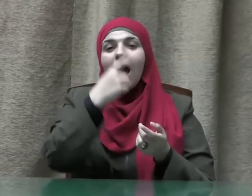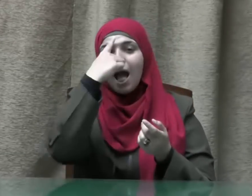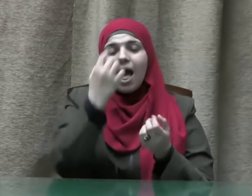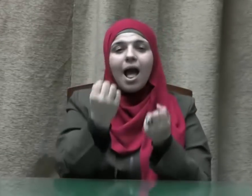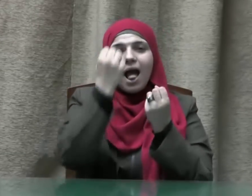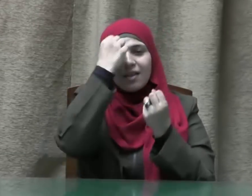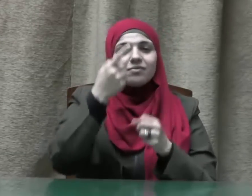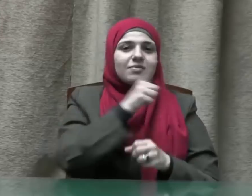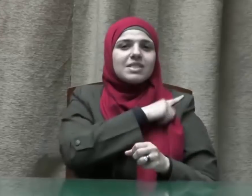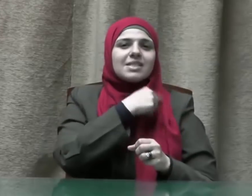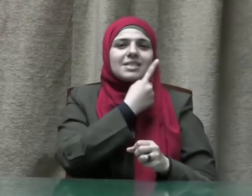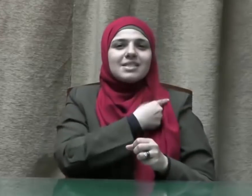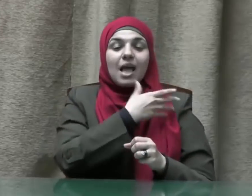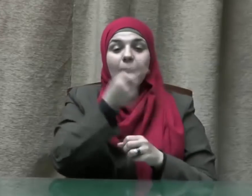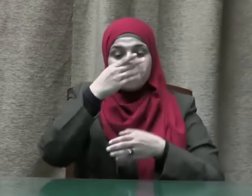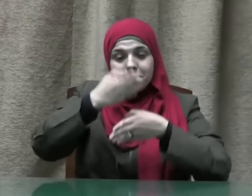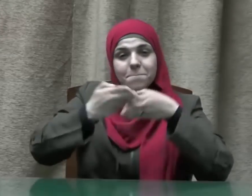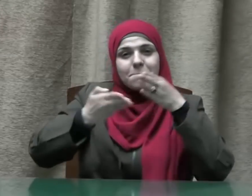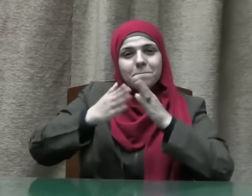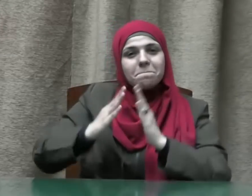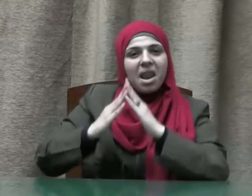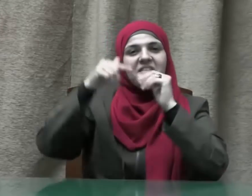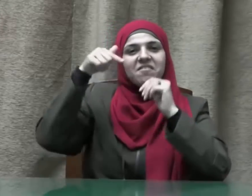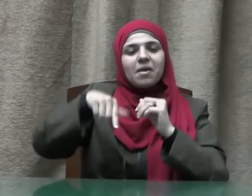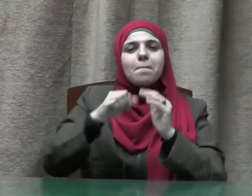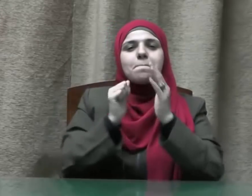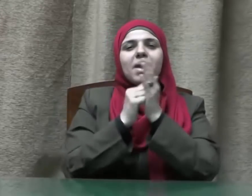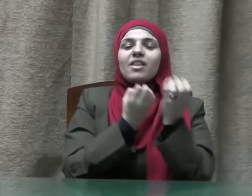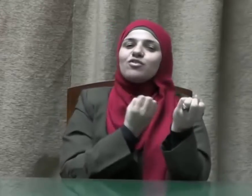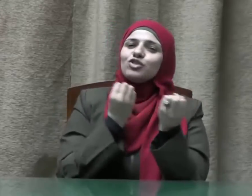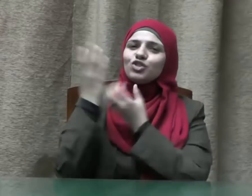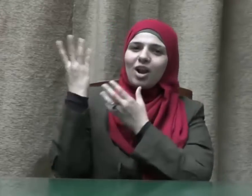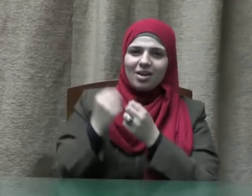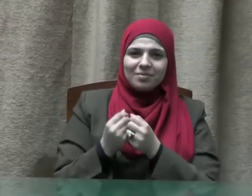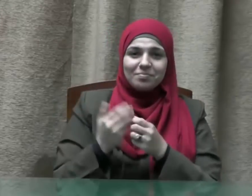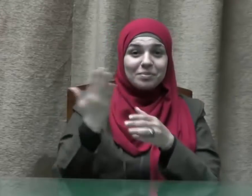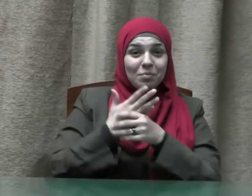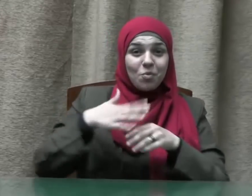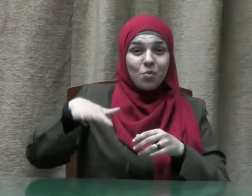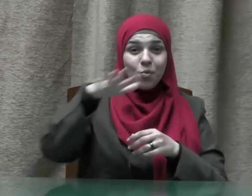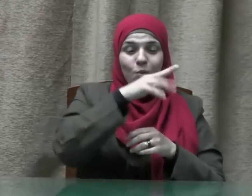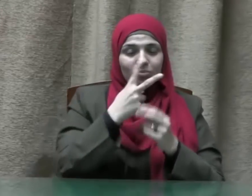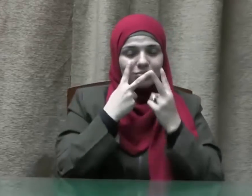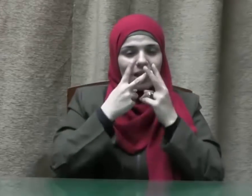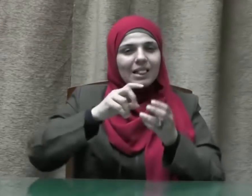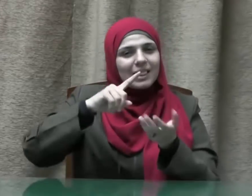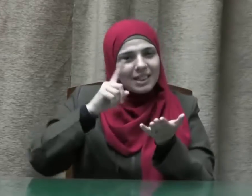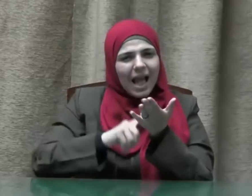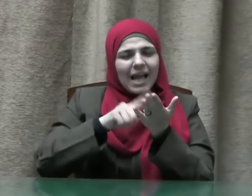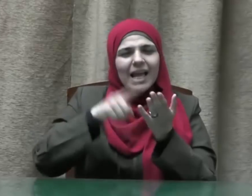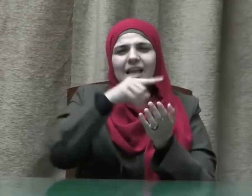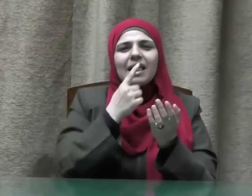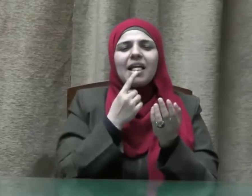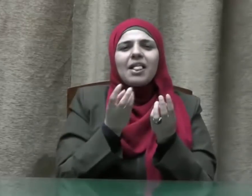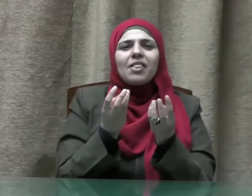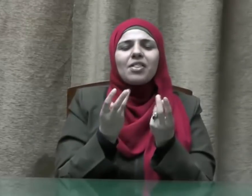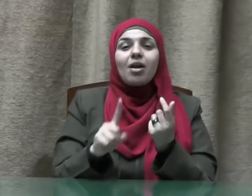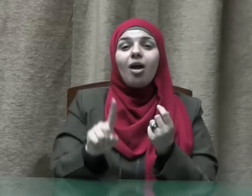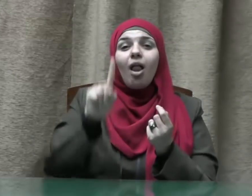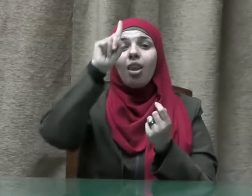وبنى له بيتاً في الجنة على أننا نؤكد أن ذكر الله لا يكون باللسان